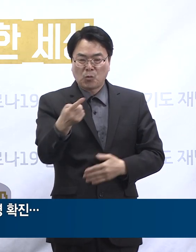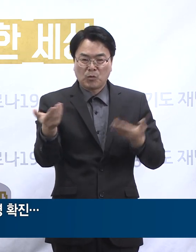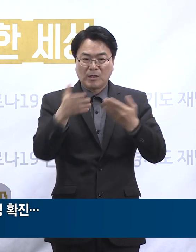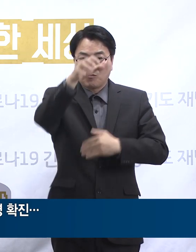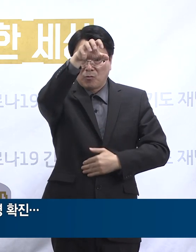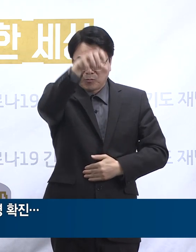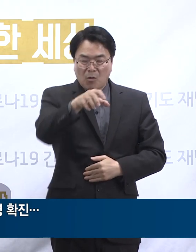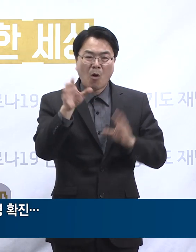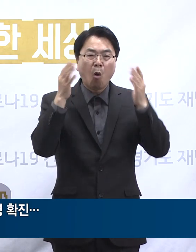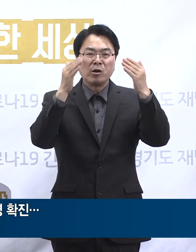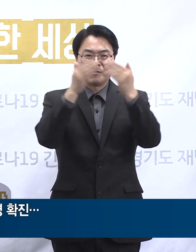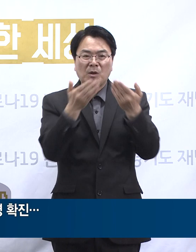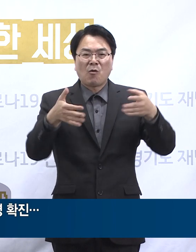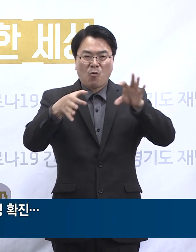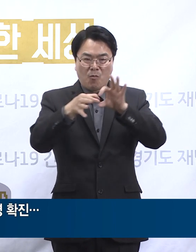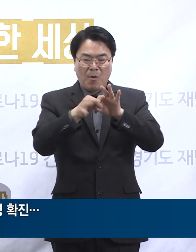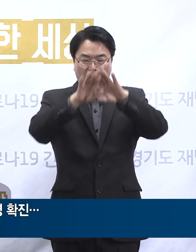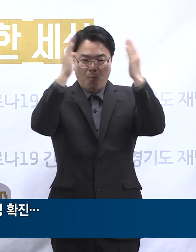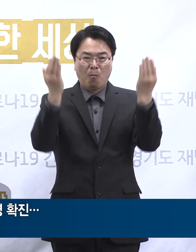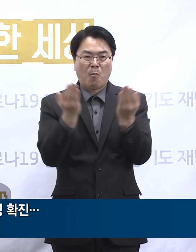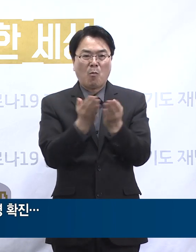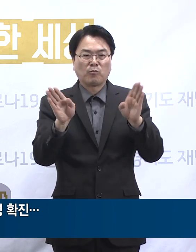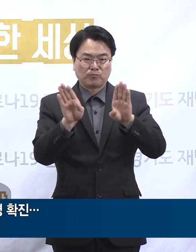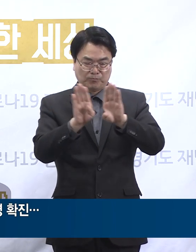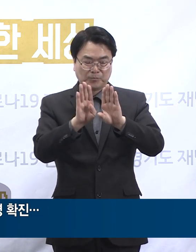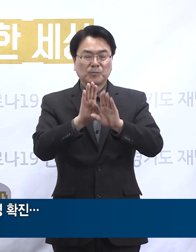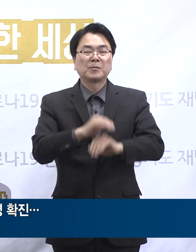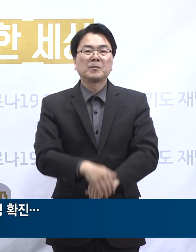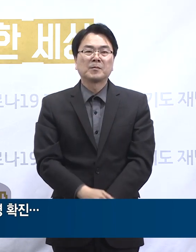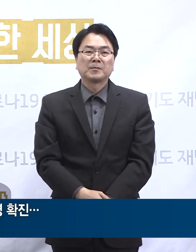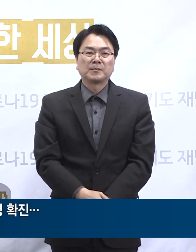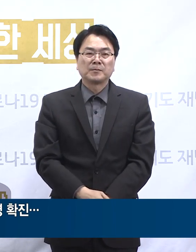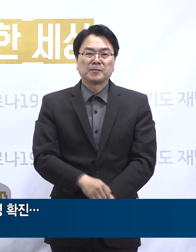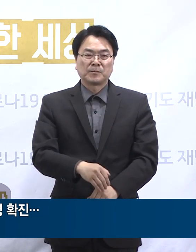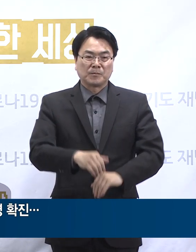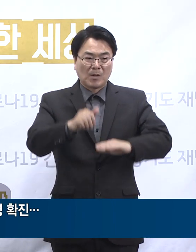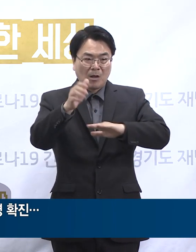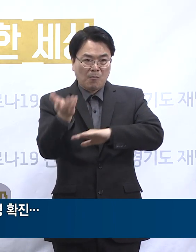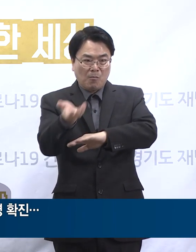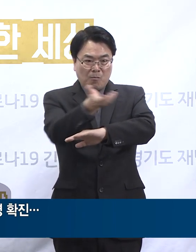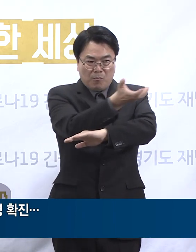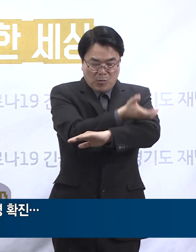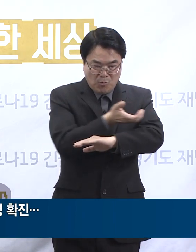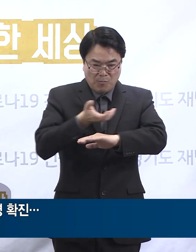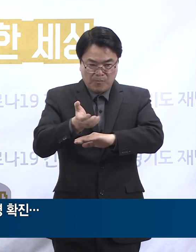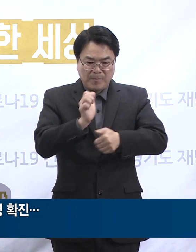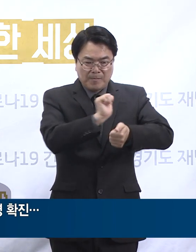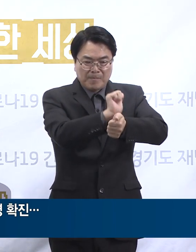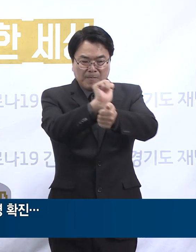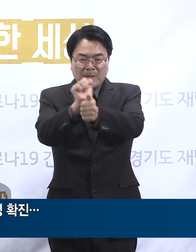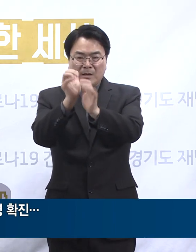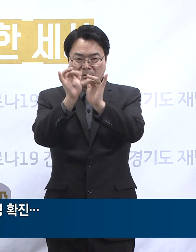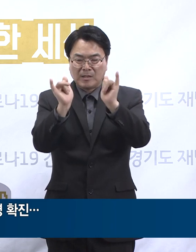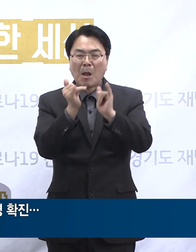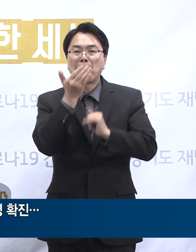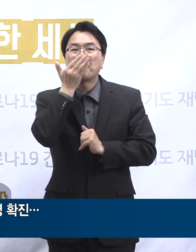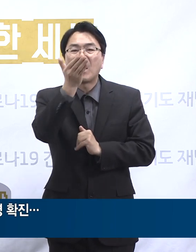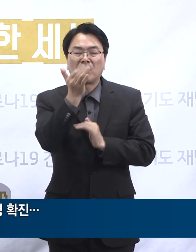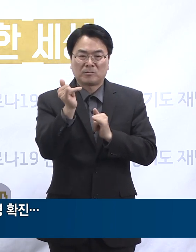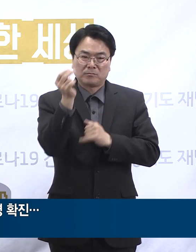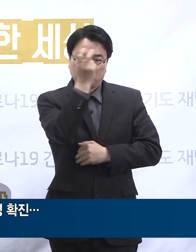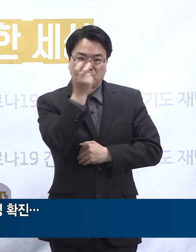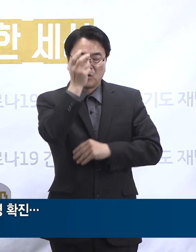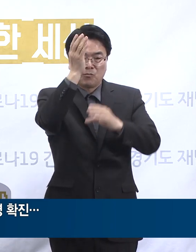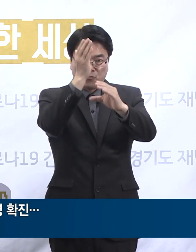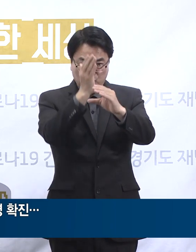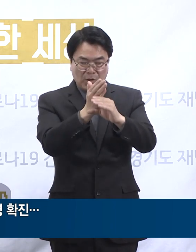470명을 임시 자가격리하도록 조치했습니다. 이동 동선에 따른 접촉자 101명에 대해 진단검사를 실시하여